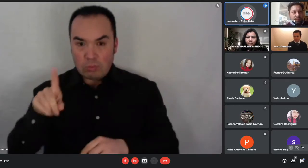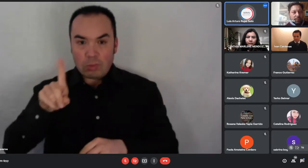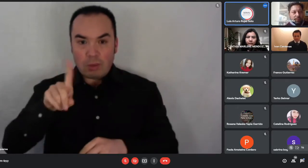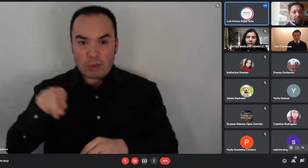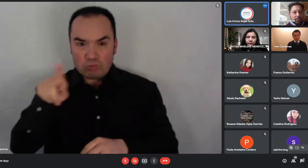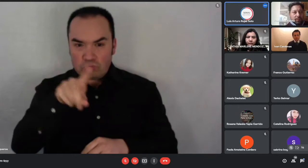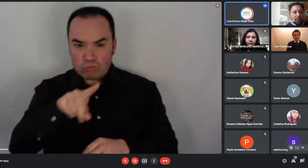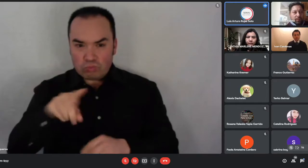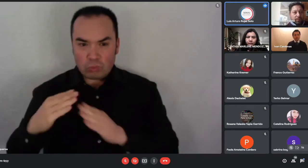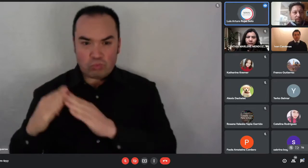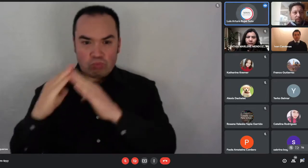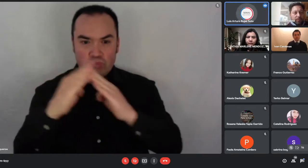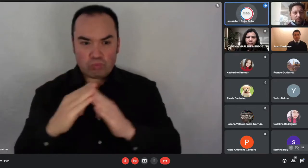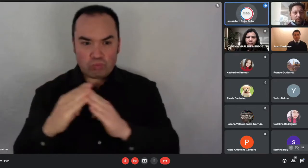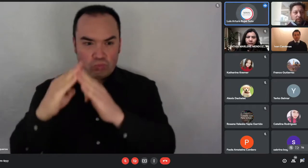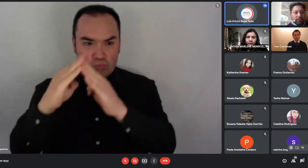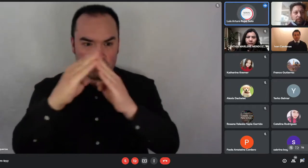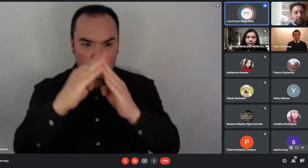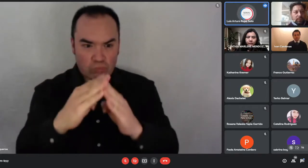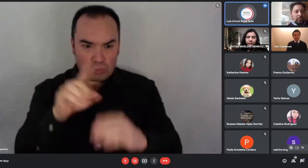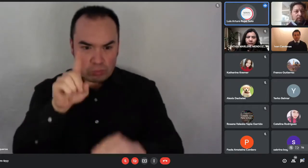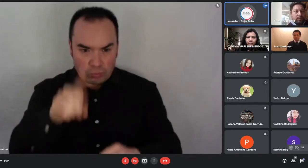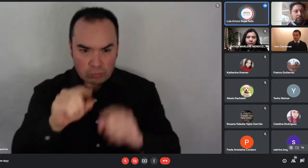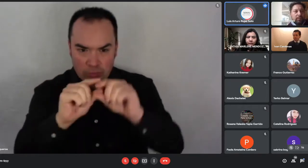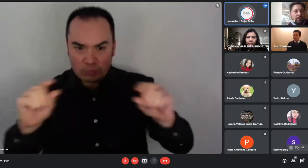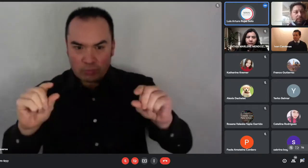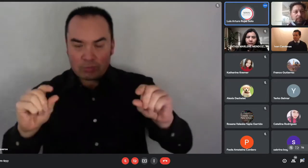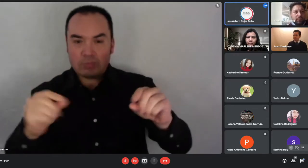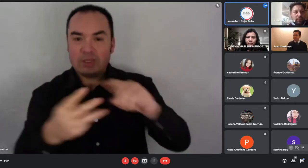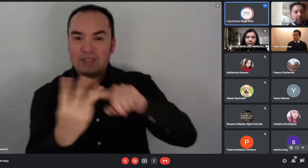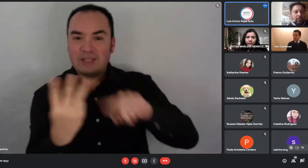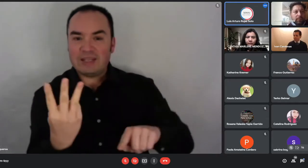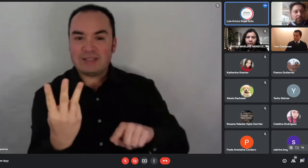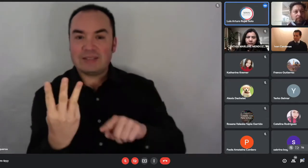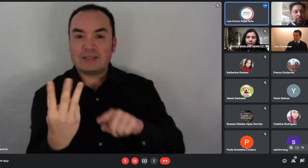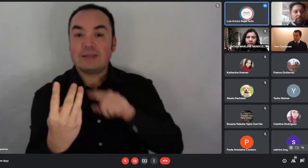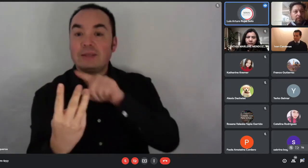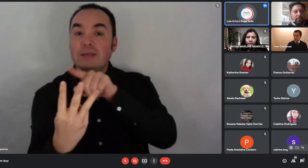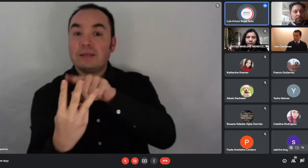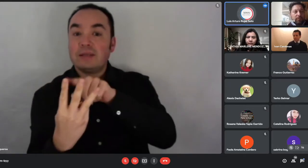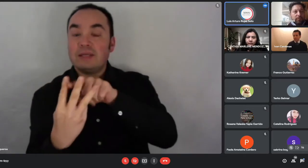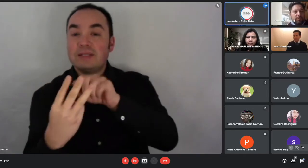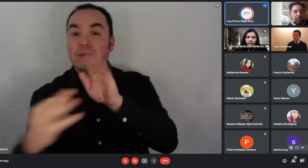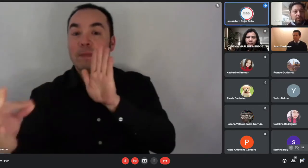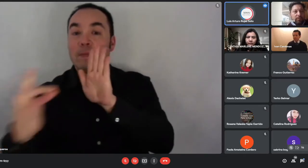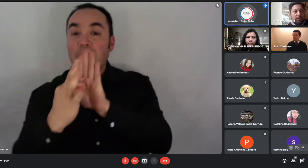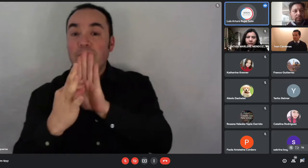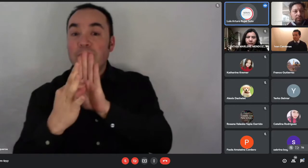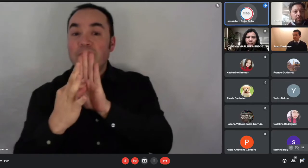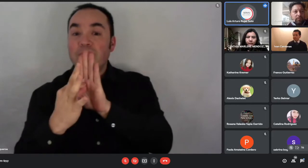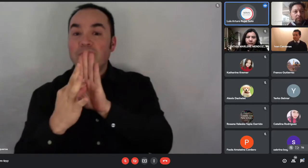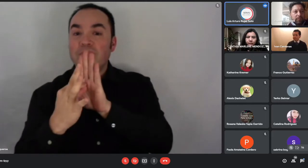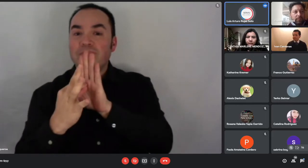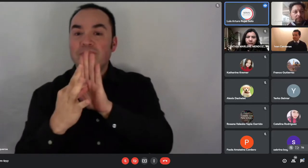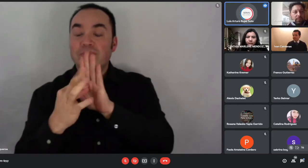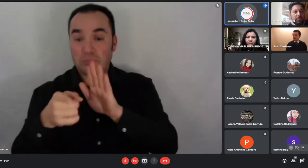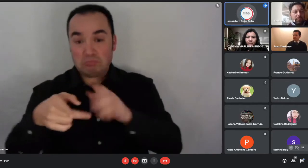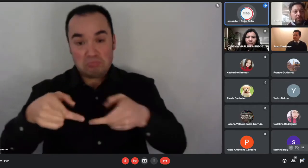ícono, un pincho, ¿ya? Ese pincho, hágale clic y ahí van a poder ver la pantalla grande con el traductor.